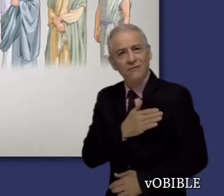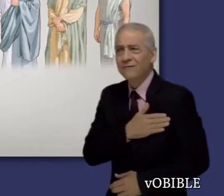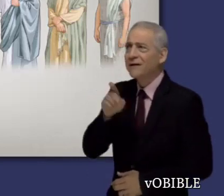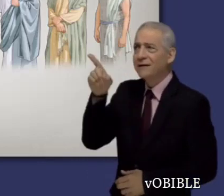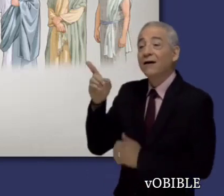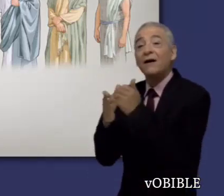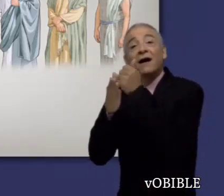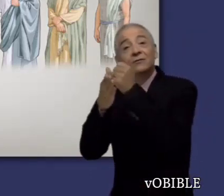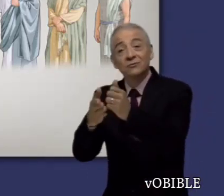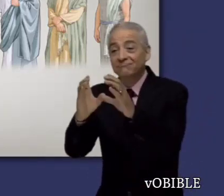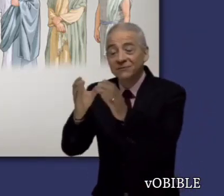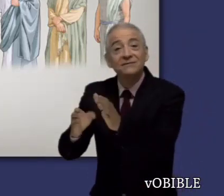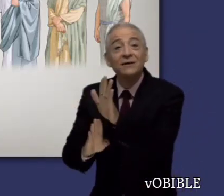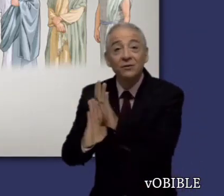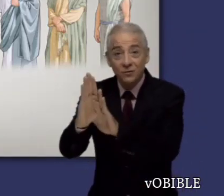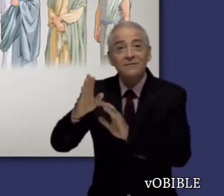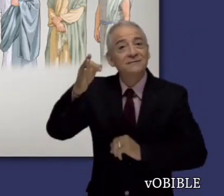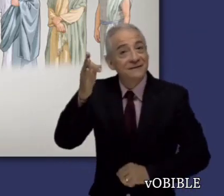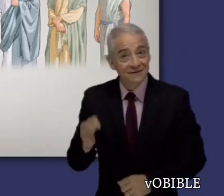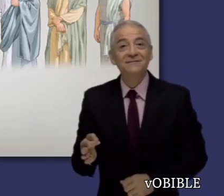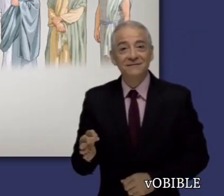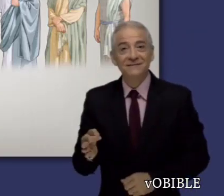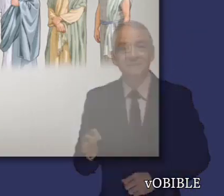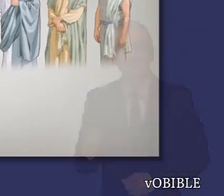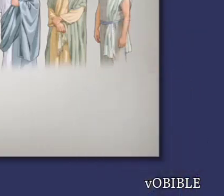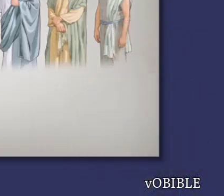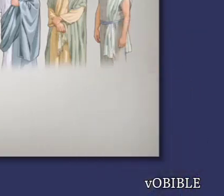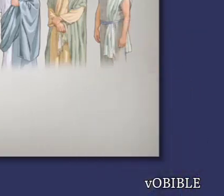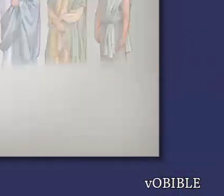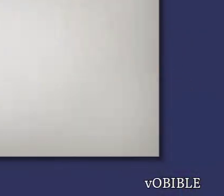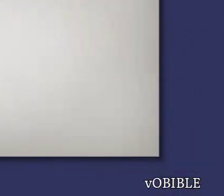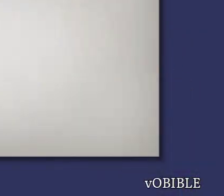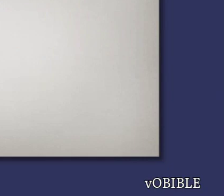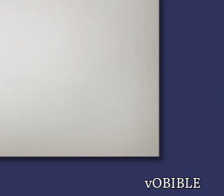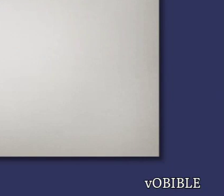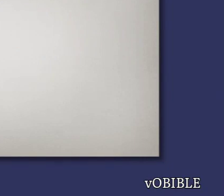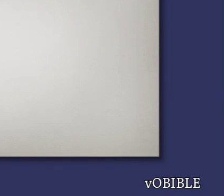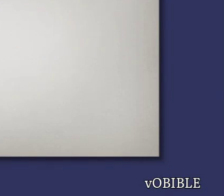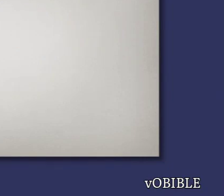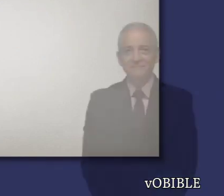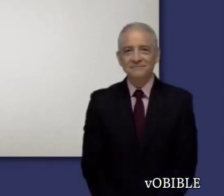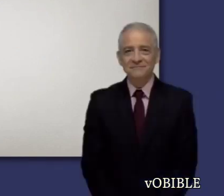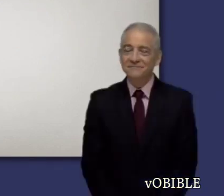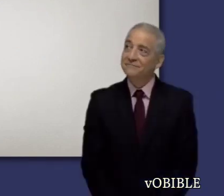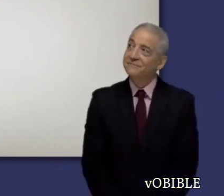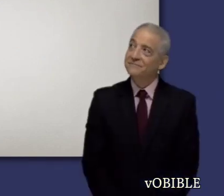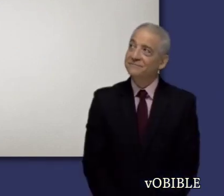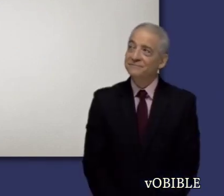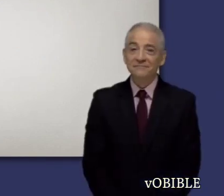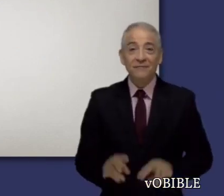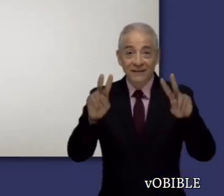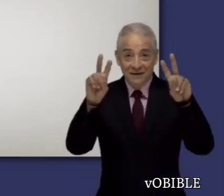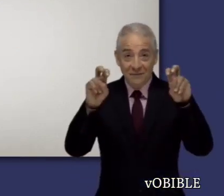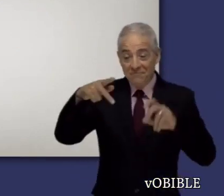organizador. Pablo estaba seguro de que Tito haría un buen trabajo en Creta. En el capítulo